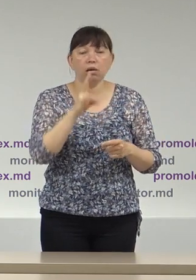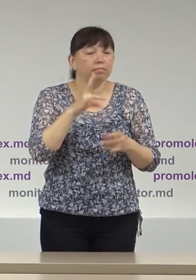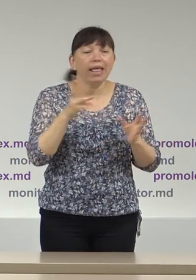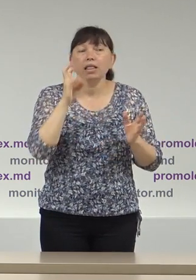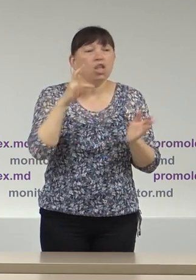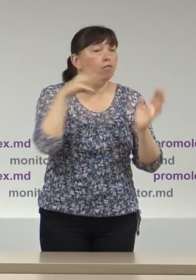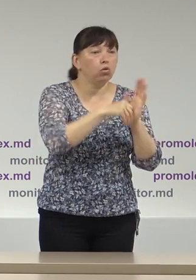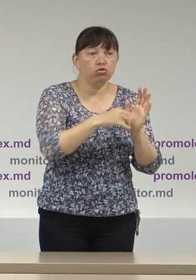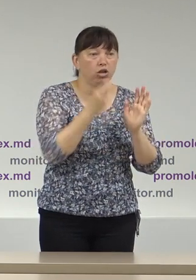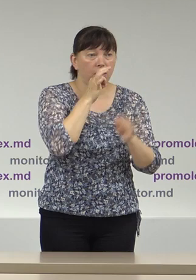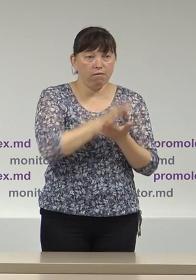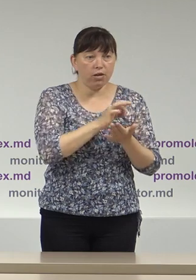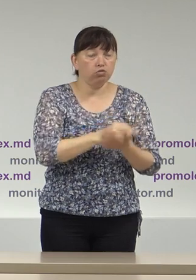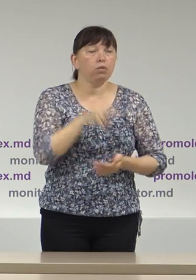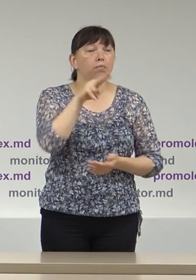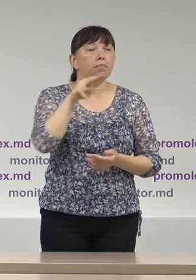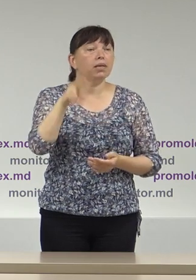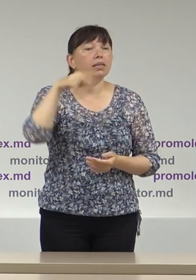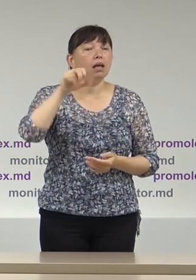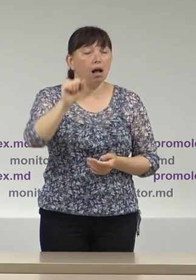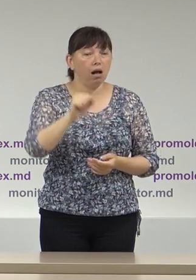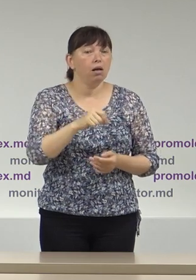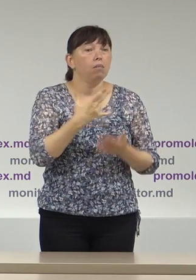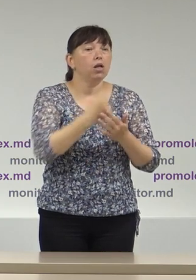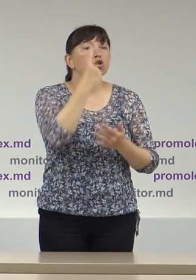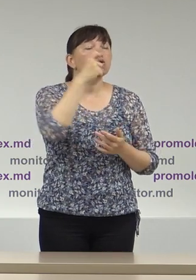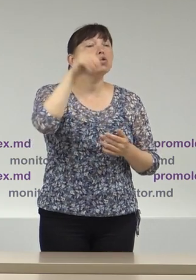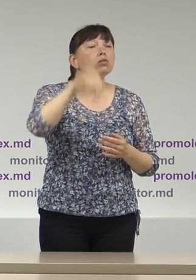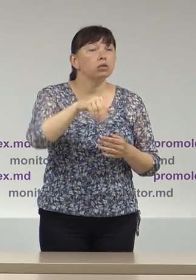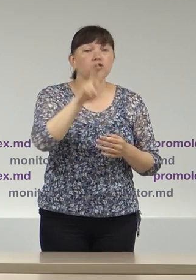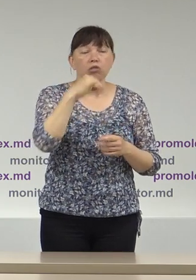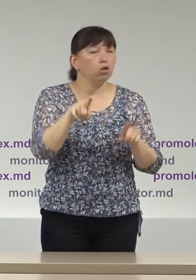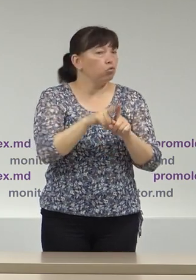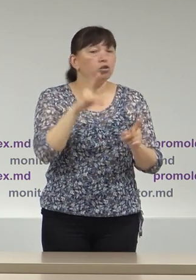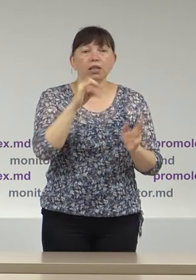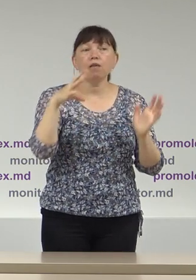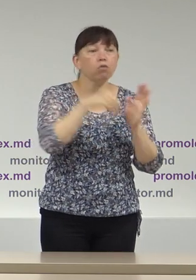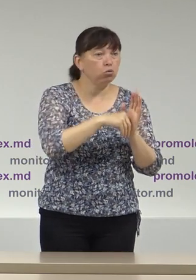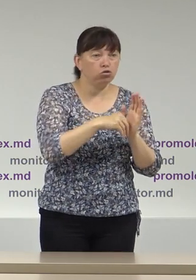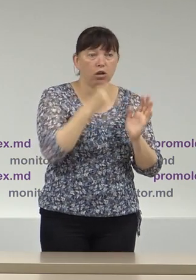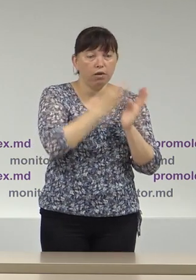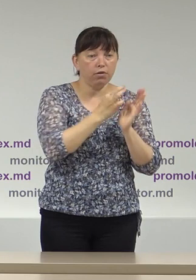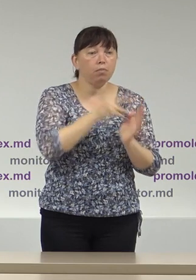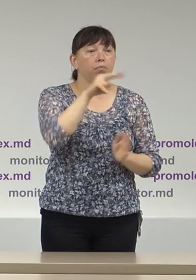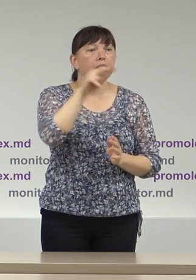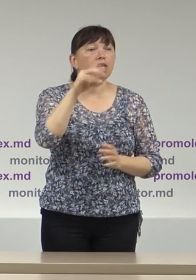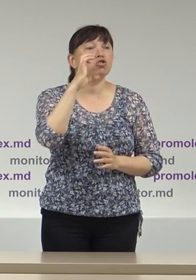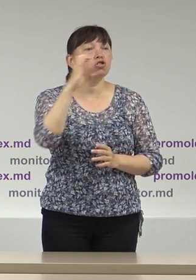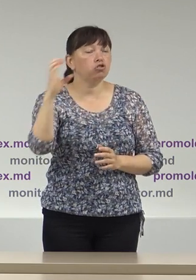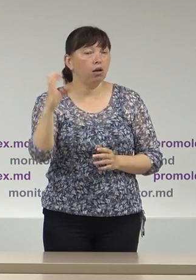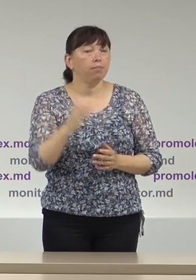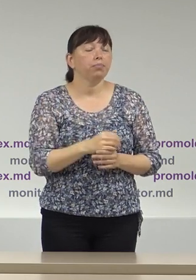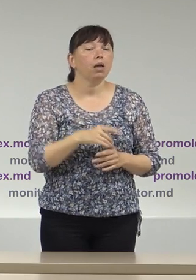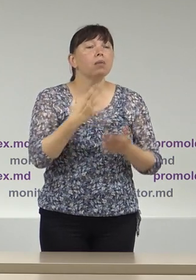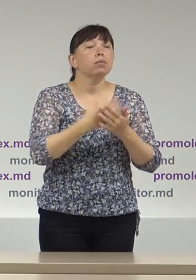PPDA circa 120.000 de lei neraportați PPCC circa